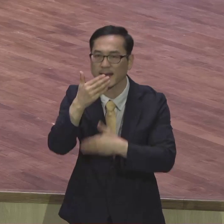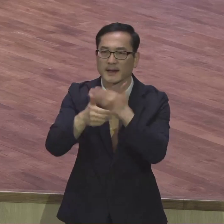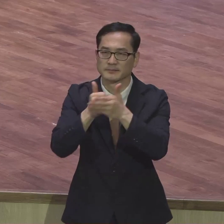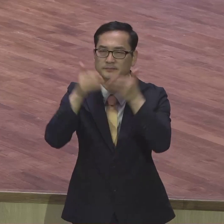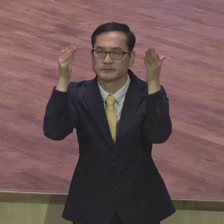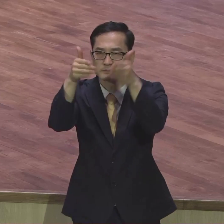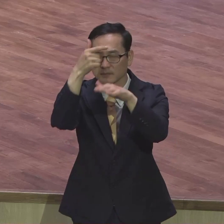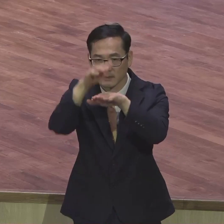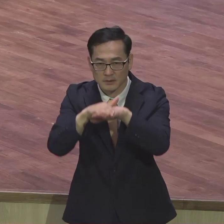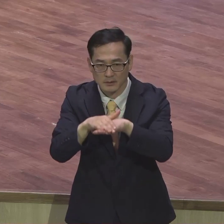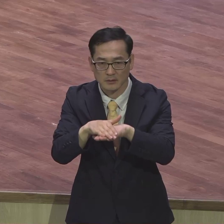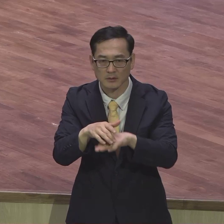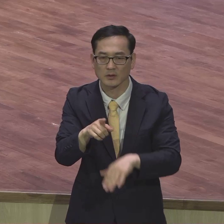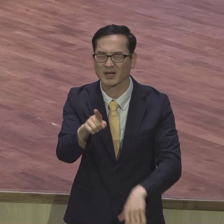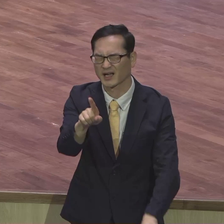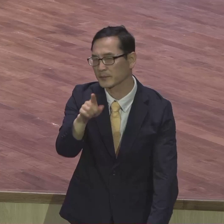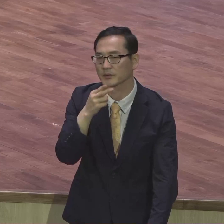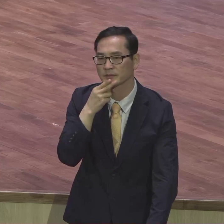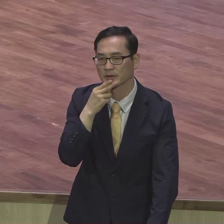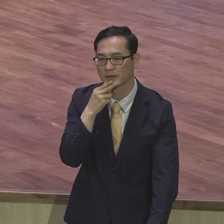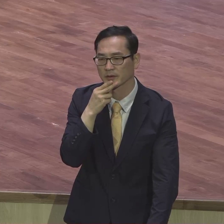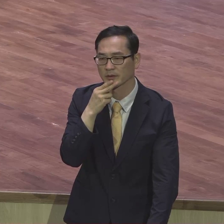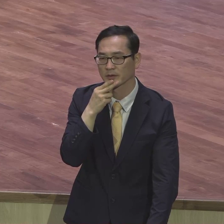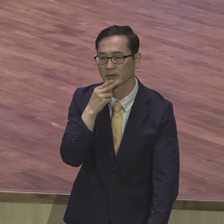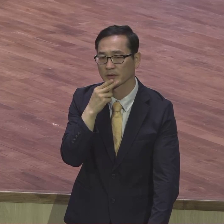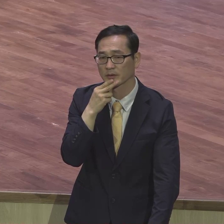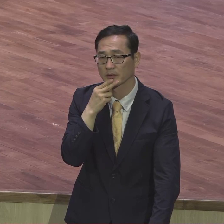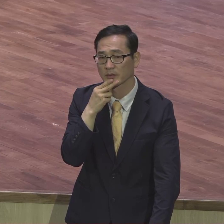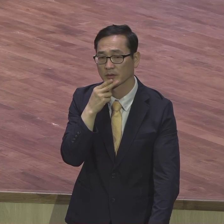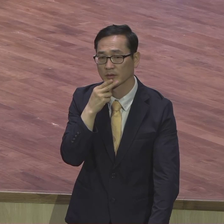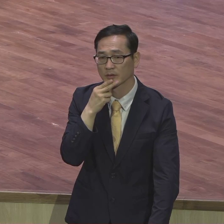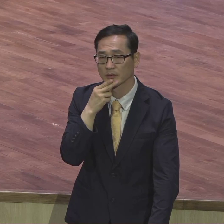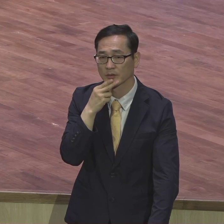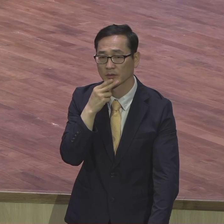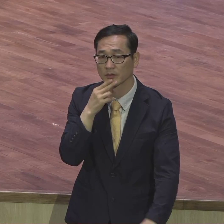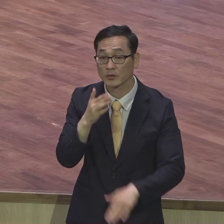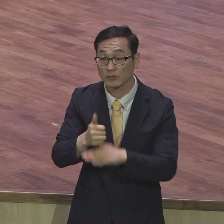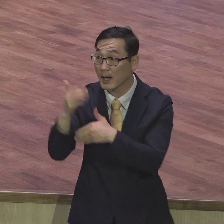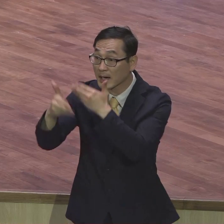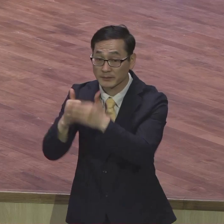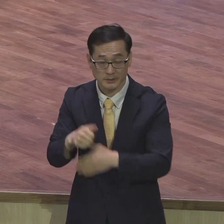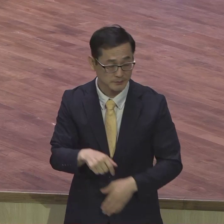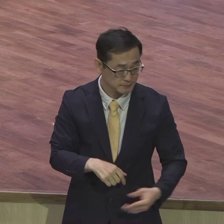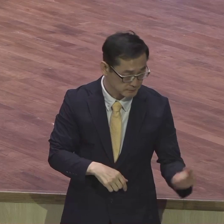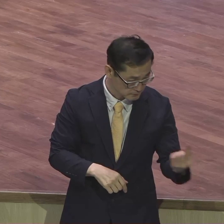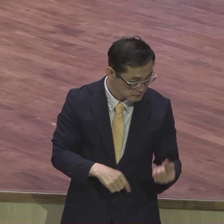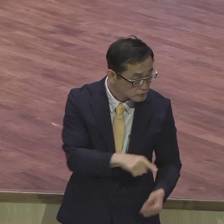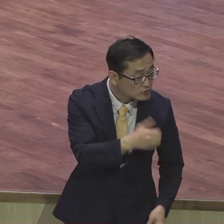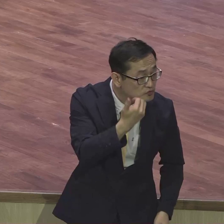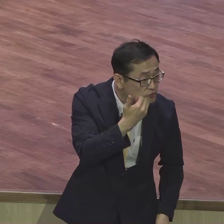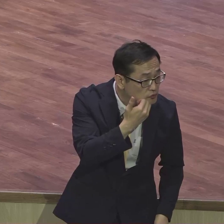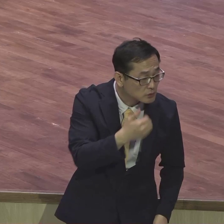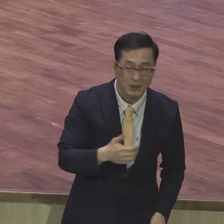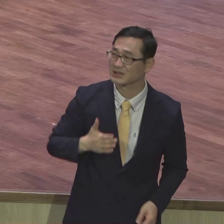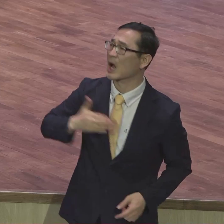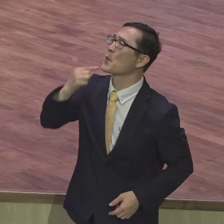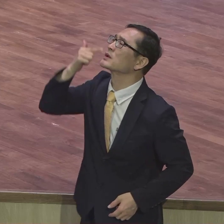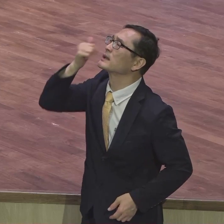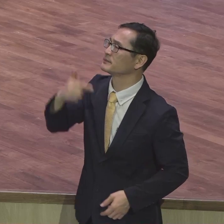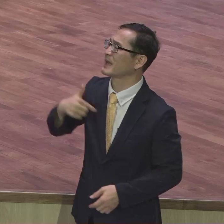앞에 한 적이 한 분도 없어 난 넌 모른다 너 누구냐 내가 목사다고 내가 장로다고 내가